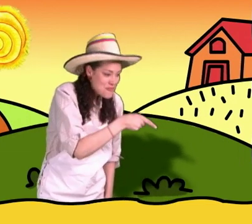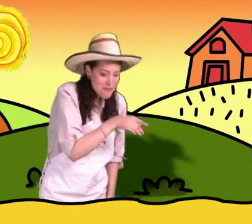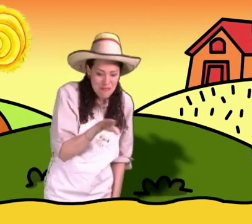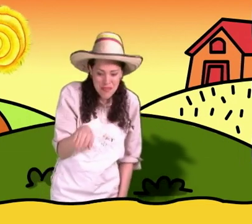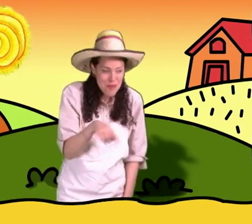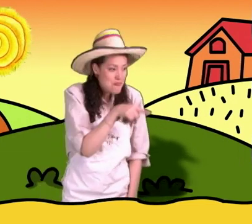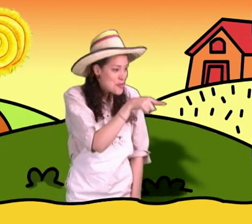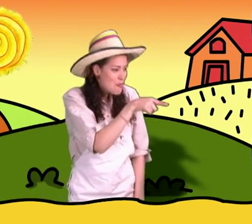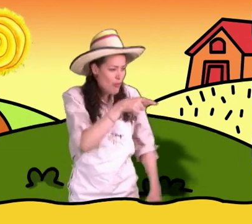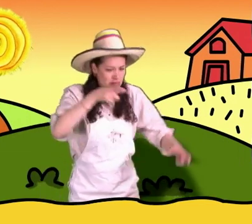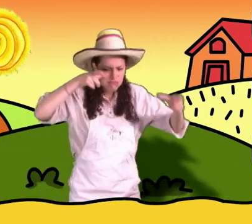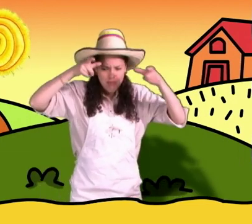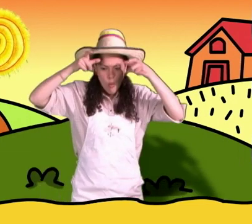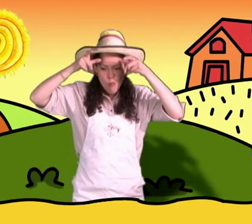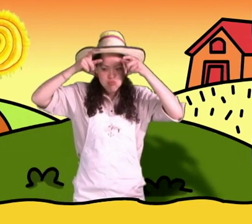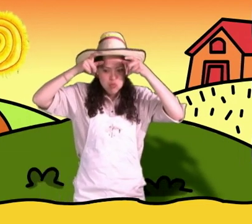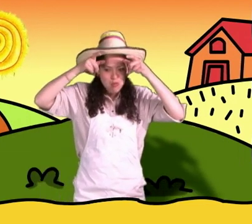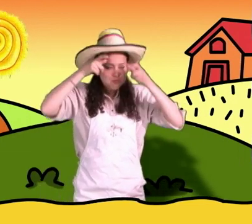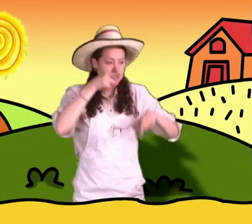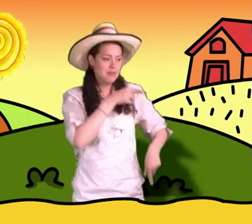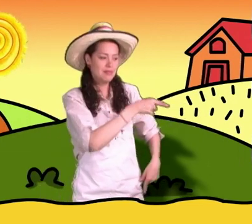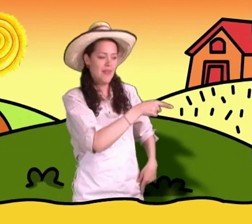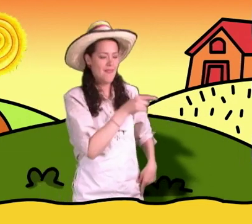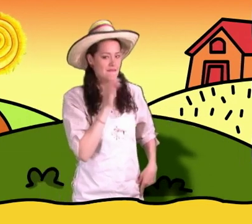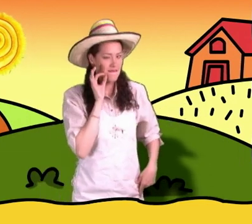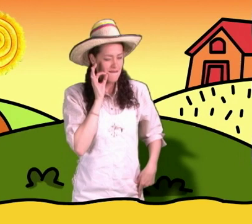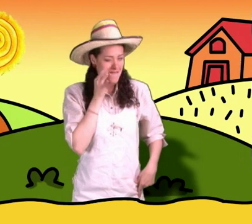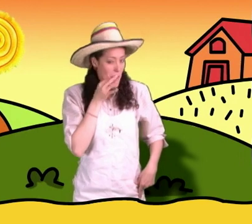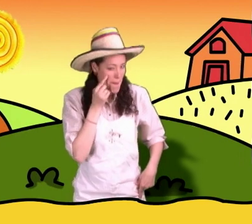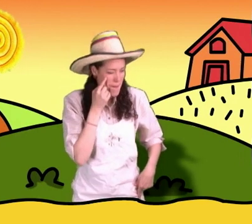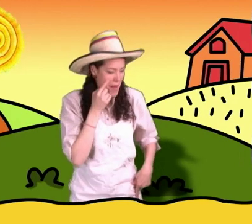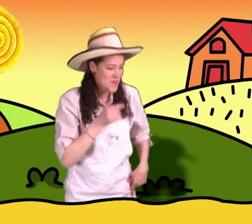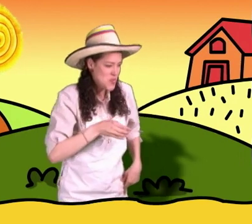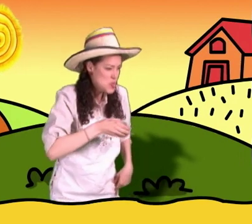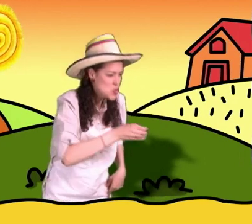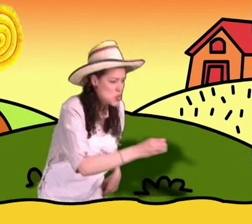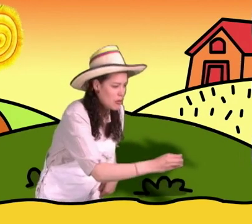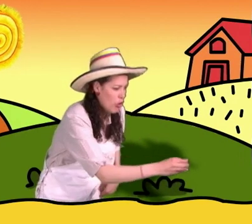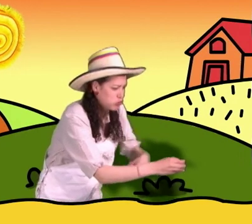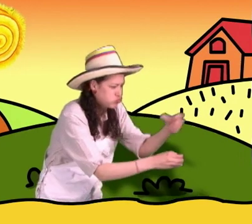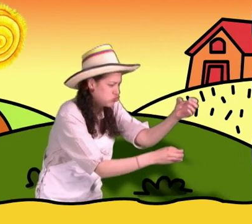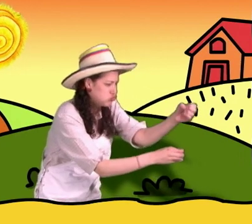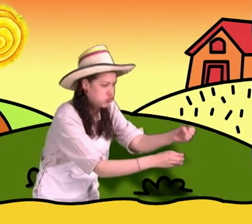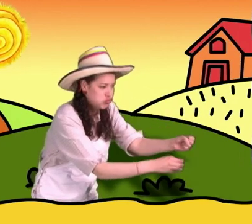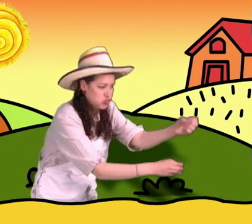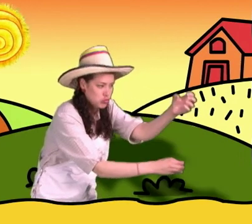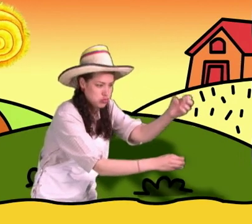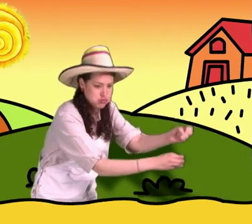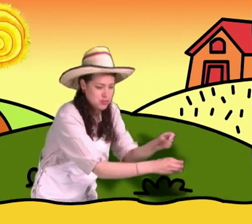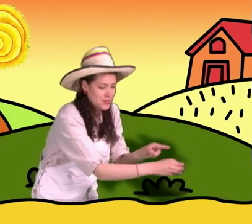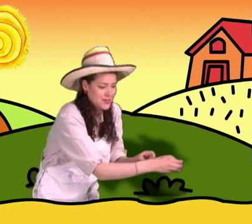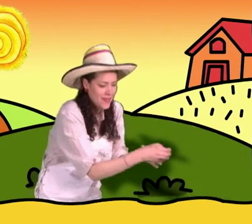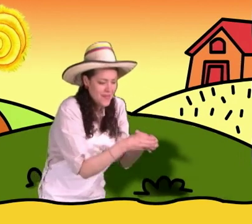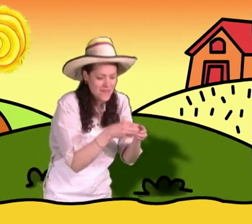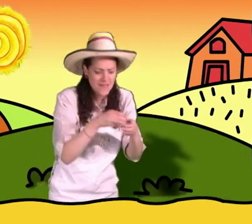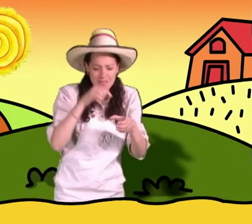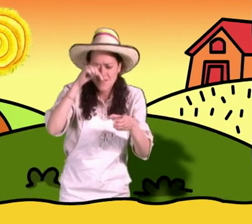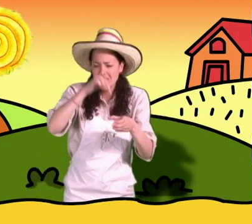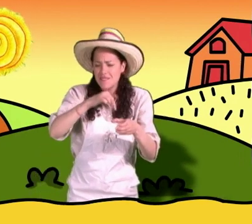Miren, ahora encontramos aquí la vaca. Uy, ven, Miremos lo interesante. A las vacas